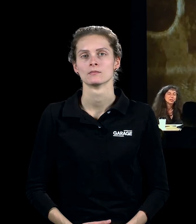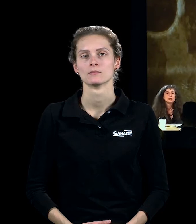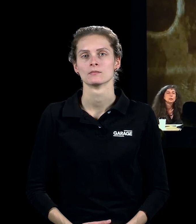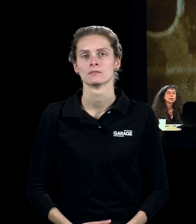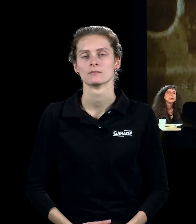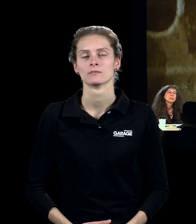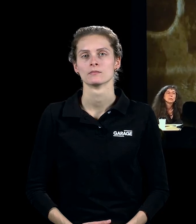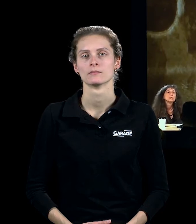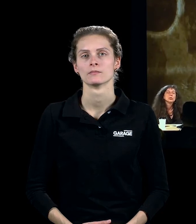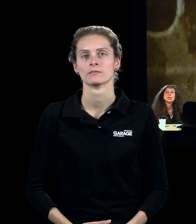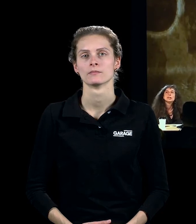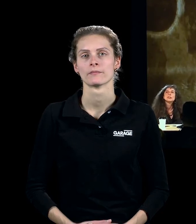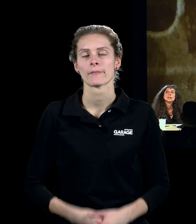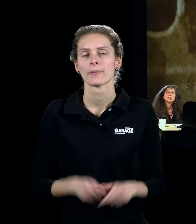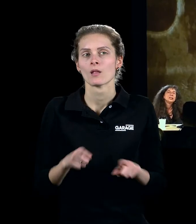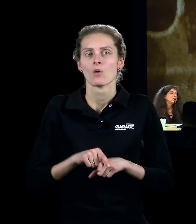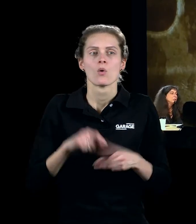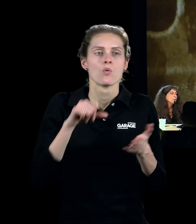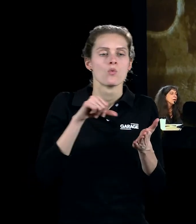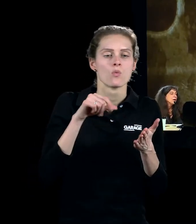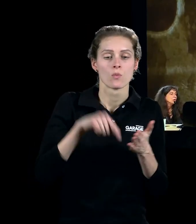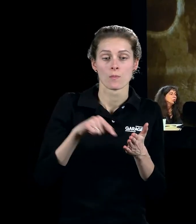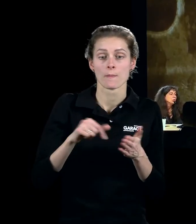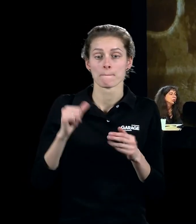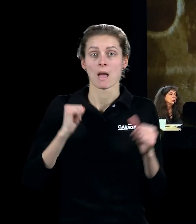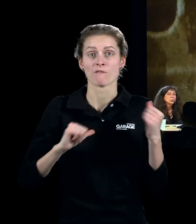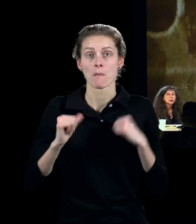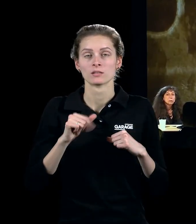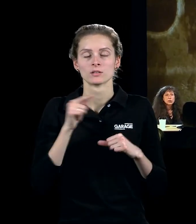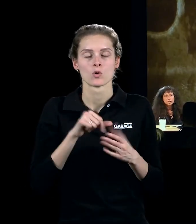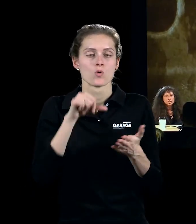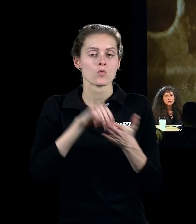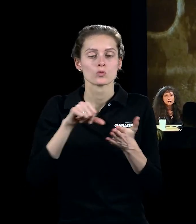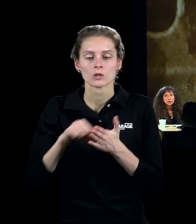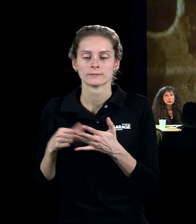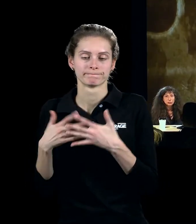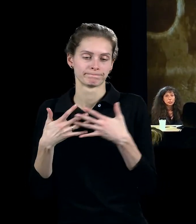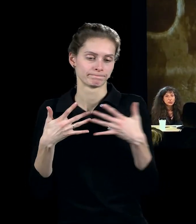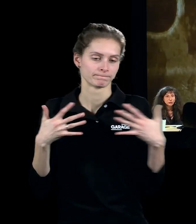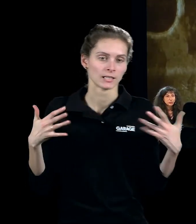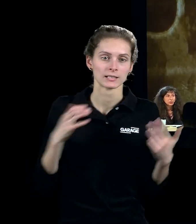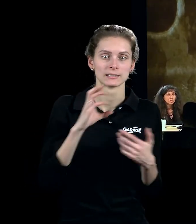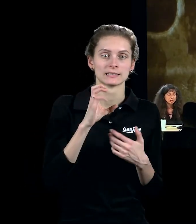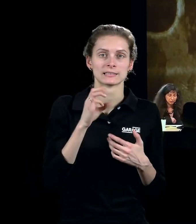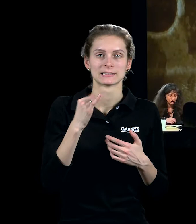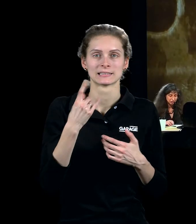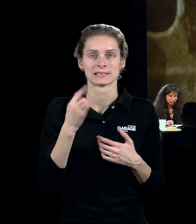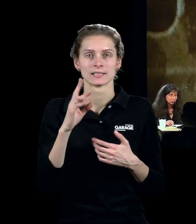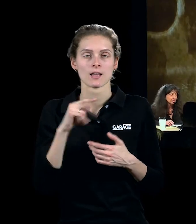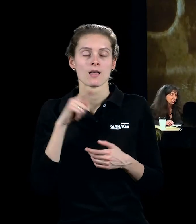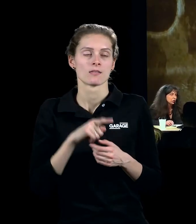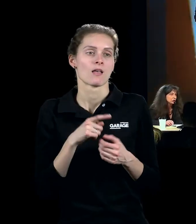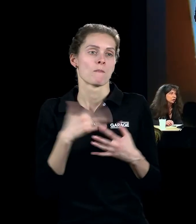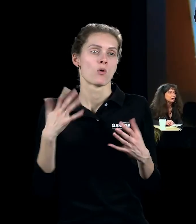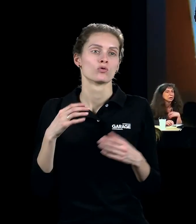историей, участие всех стихий в нём. Но что это такое? Это проекция, это опять-таки живопись светом, это абстракция,